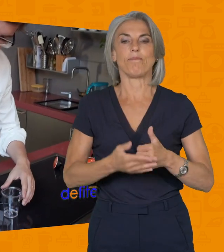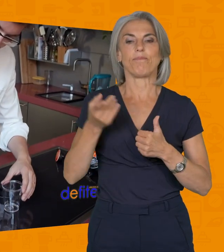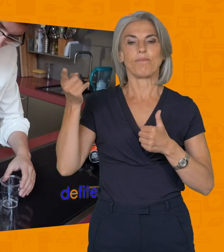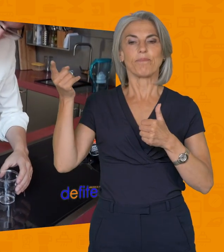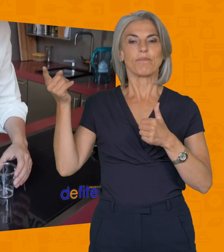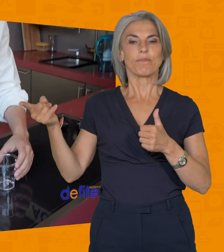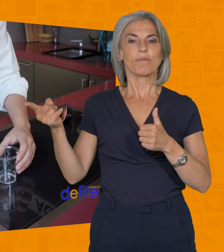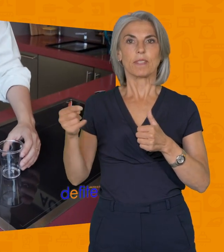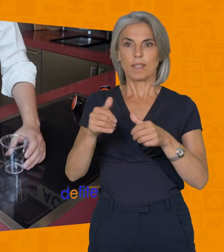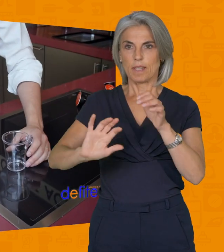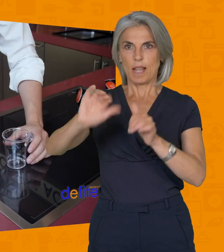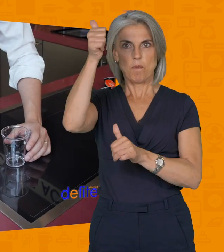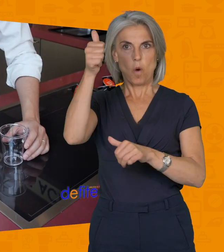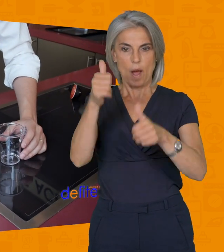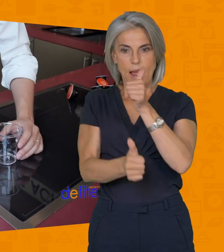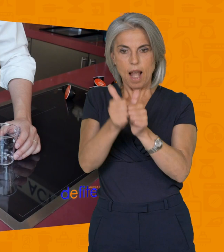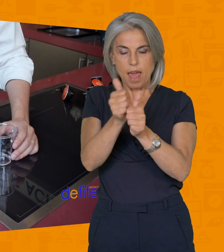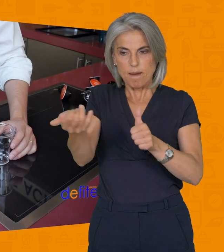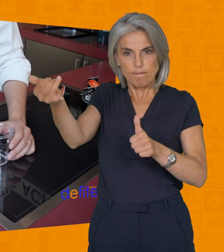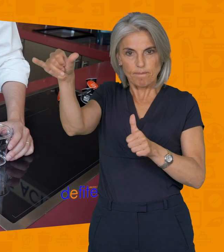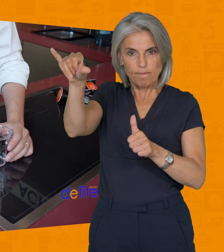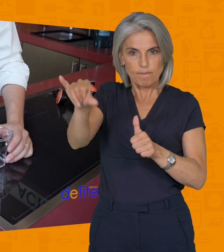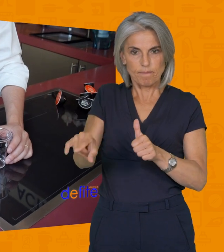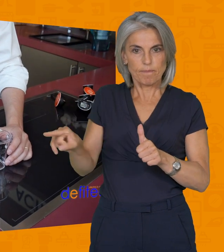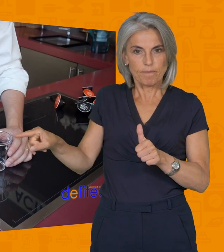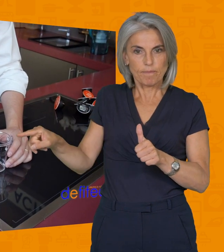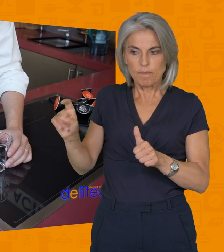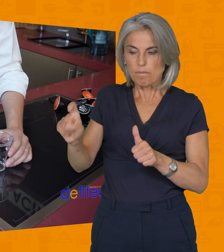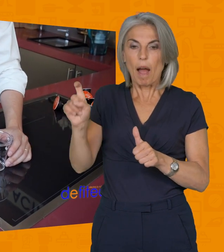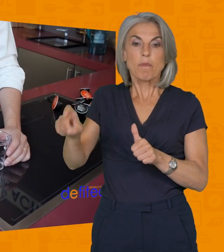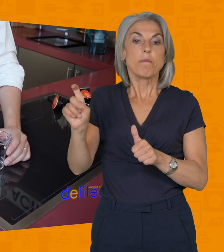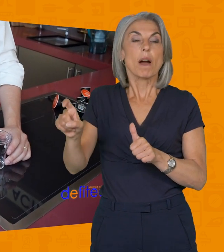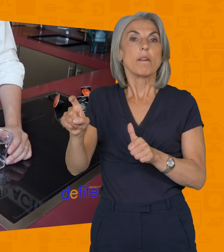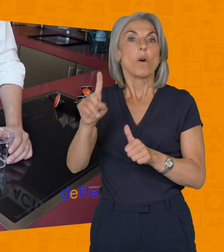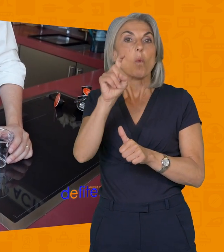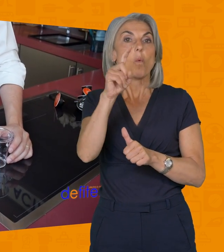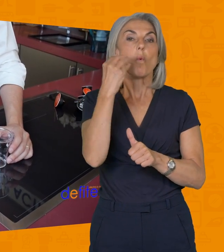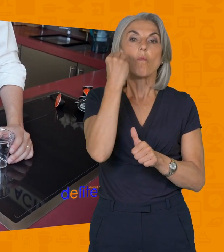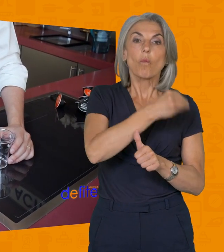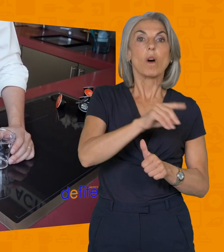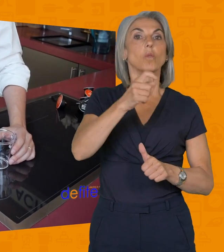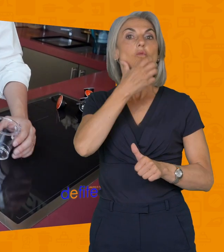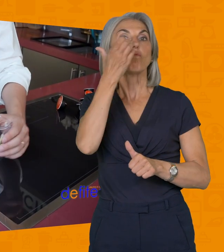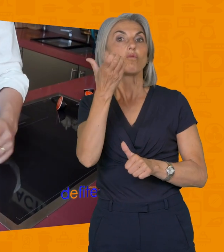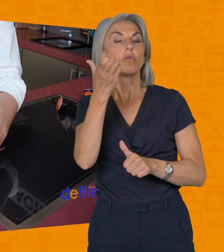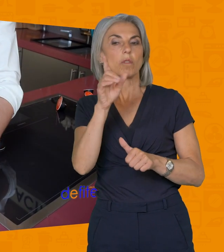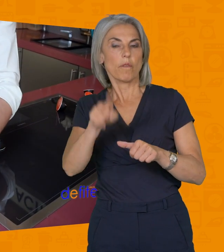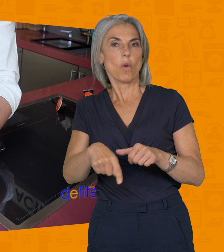vous mettez le lait, on commence toujours par le lait, vous augmentez, vous avez eau froide, eau chaude et la quantité, vous mettez sur eau chaude.